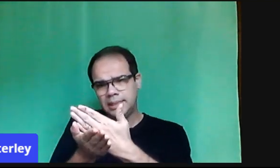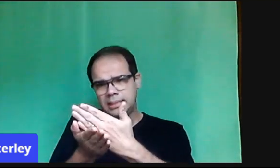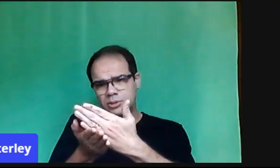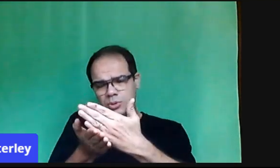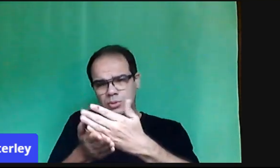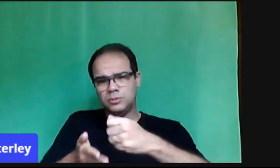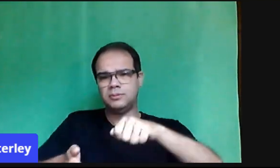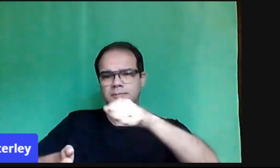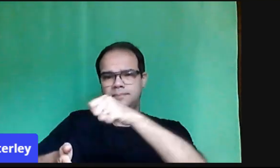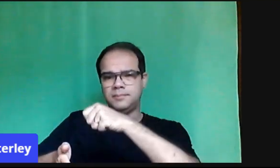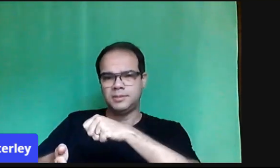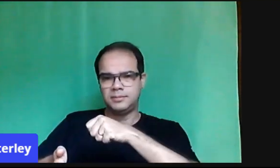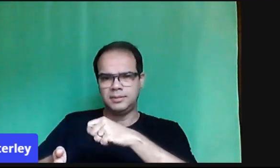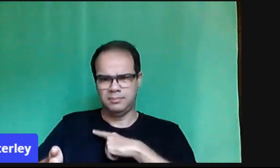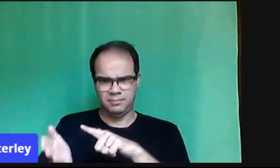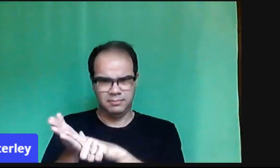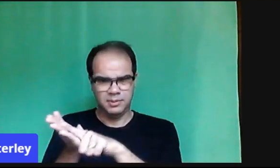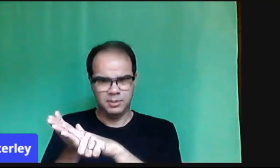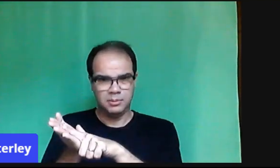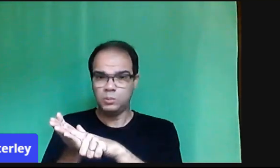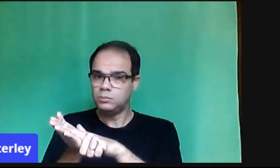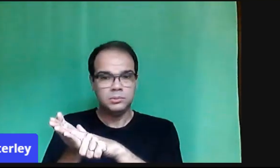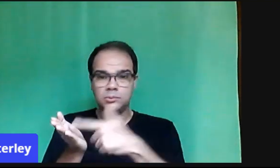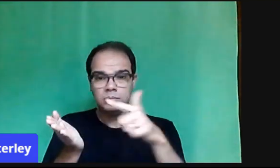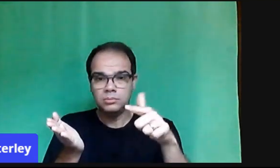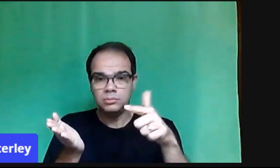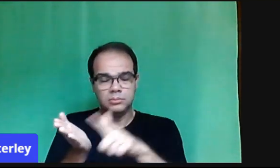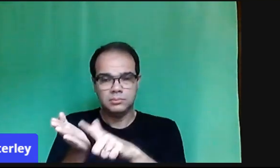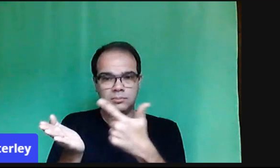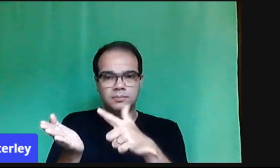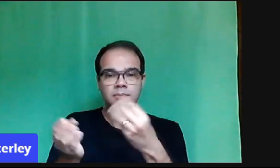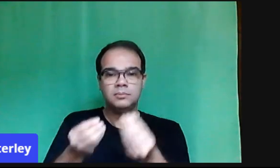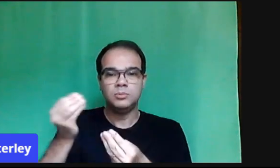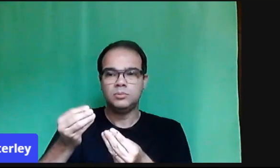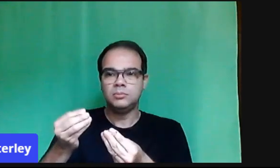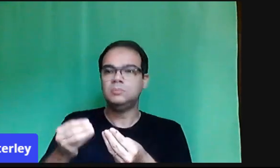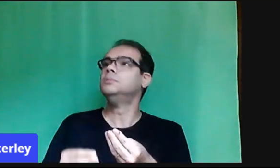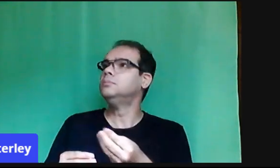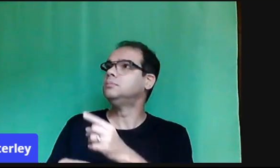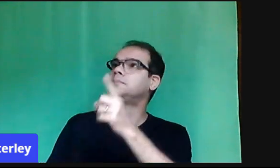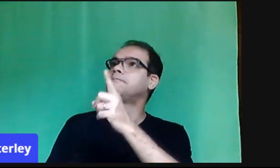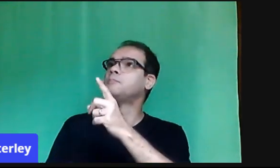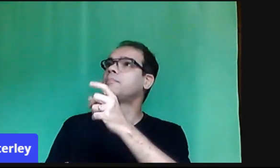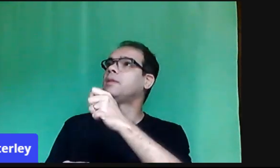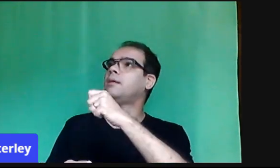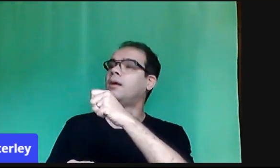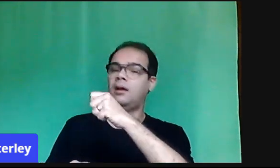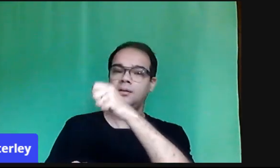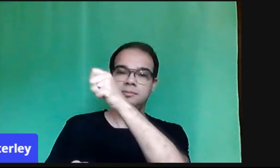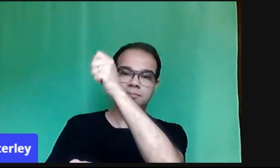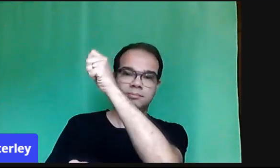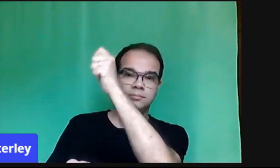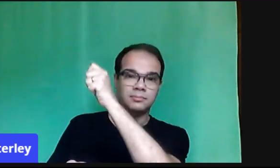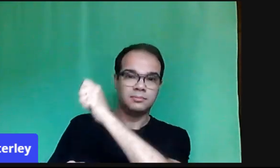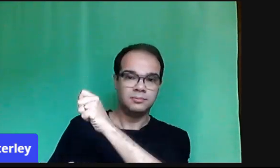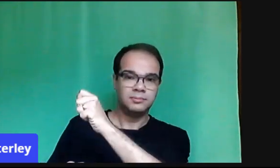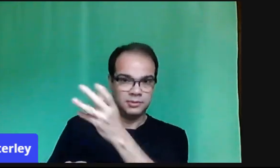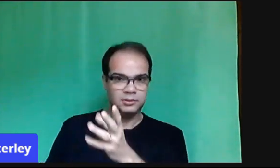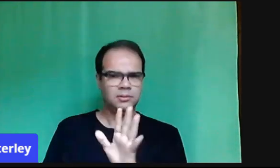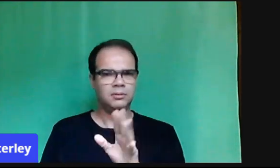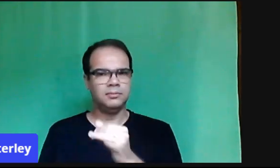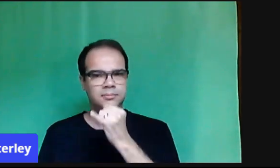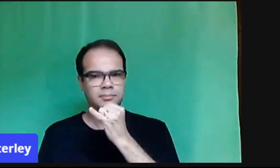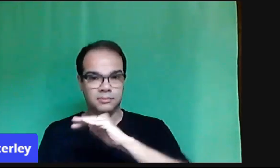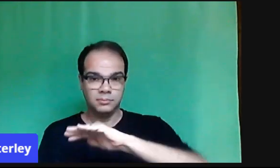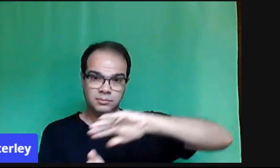Professora, por favor. Não, né? A gente tem que começar a pensar em qual a possibilidade que eu tenho. Ele não tem a bolita, mas ele pode catar pedrinha, né?